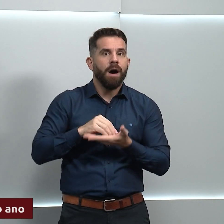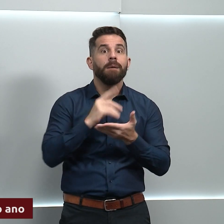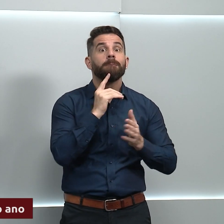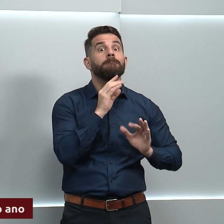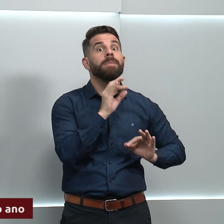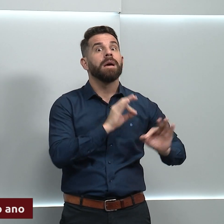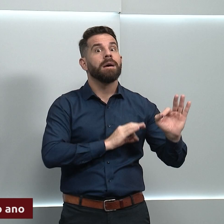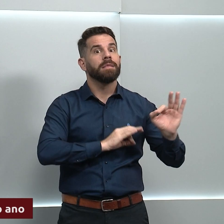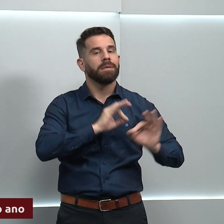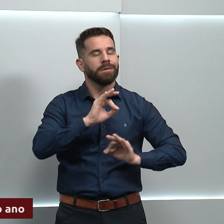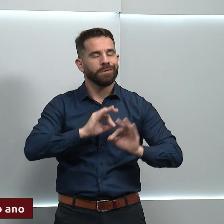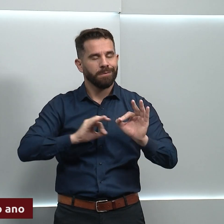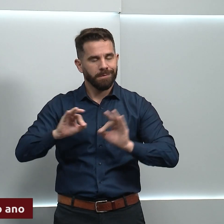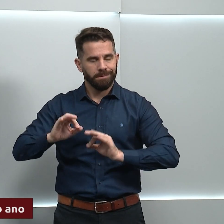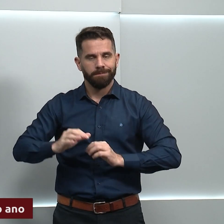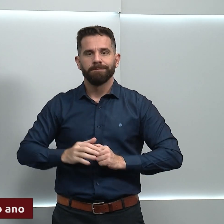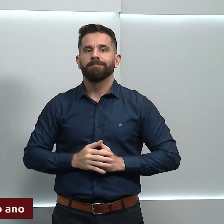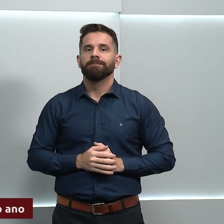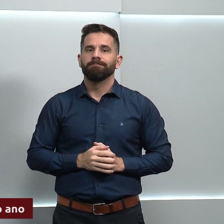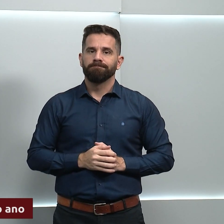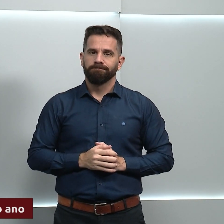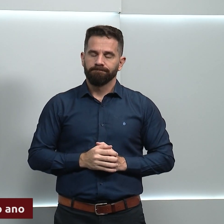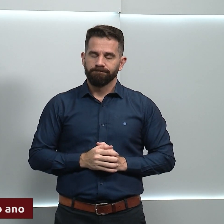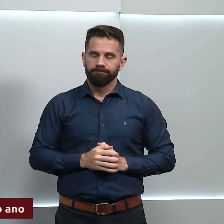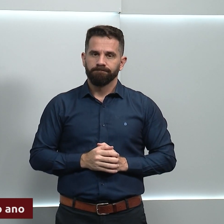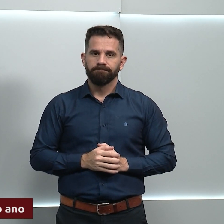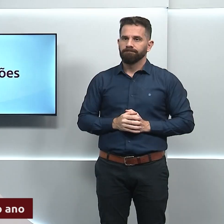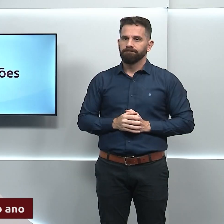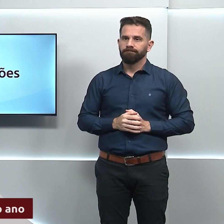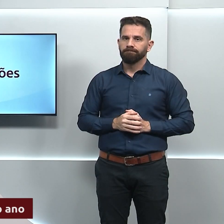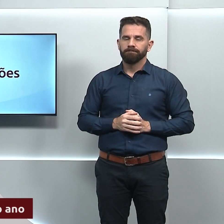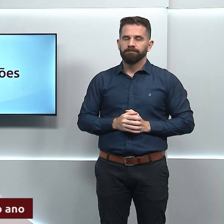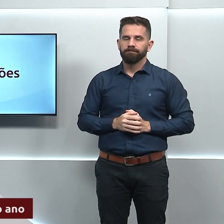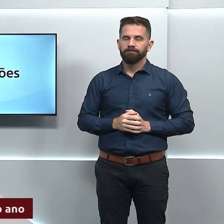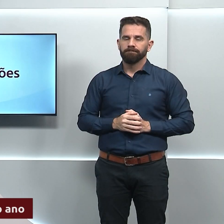O Kaufão O Kaufão O Kaufão O Saskado Hein O印 O